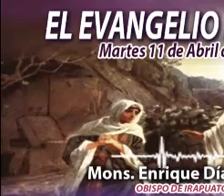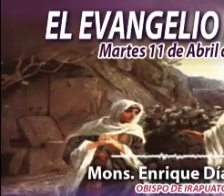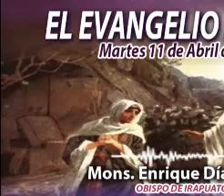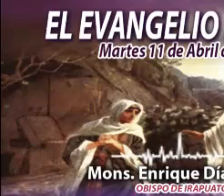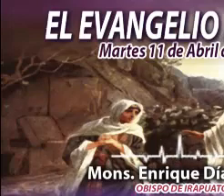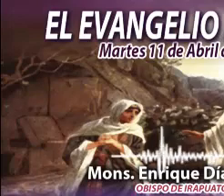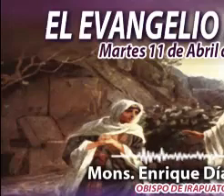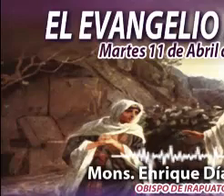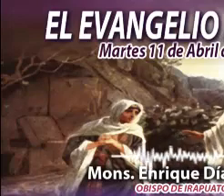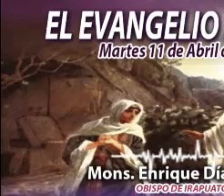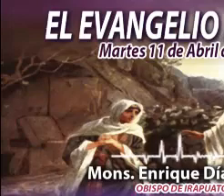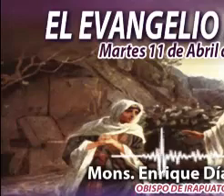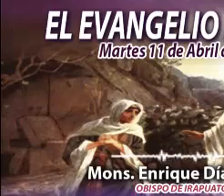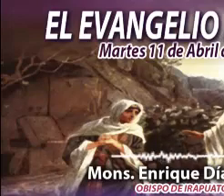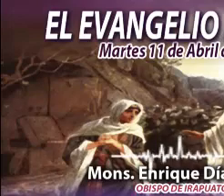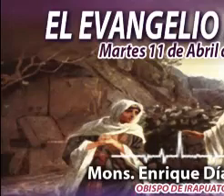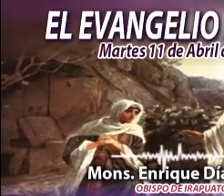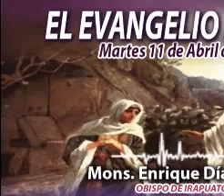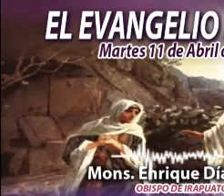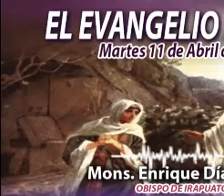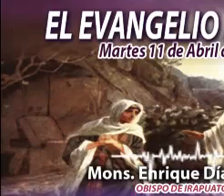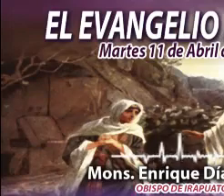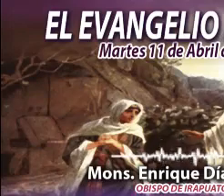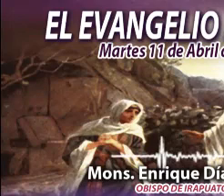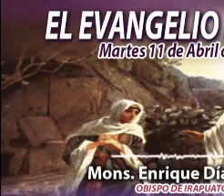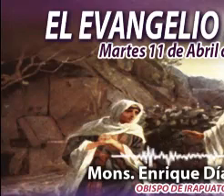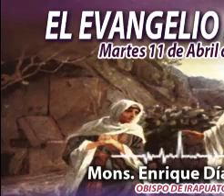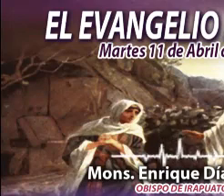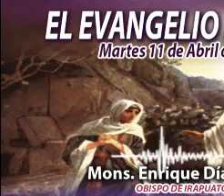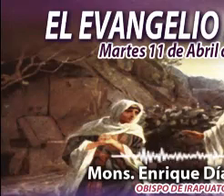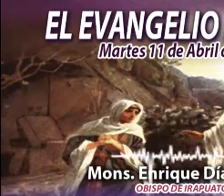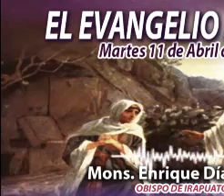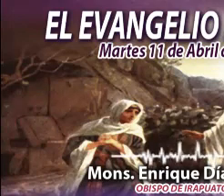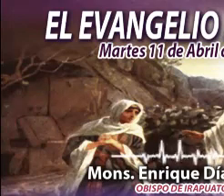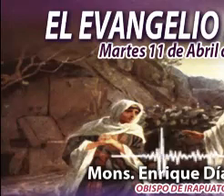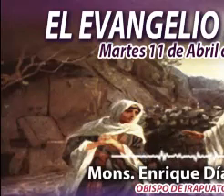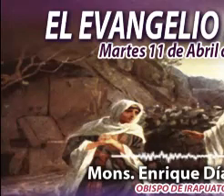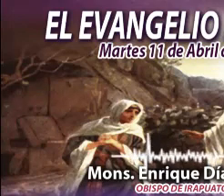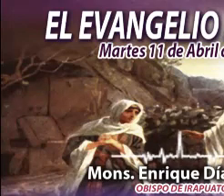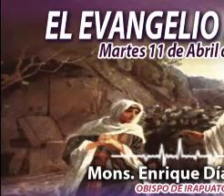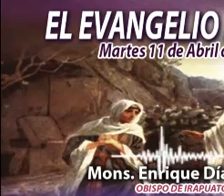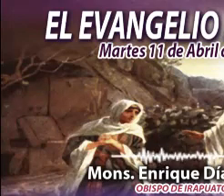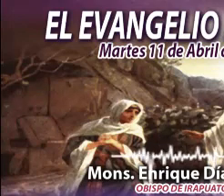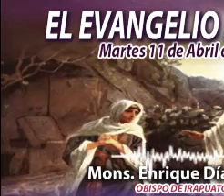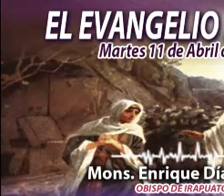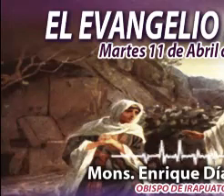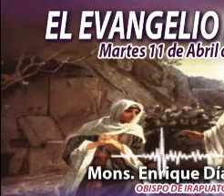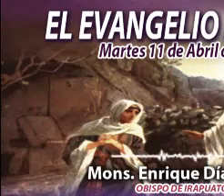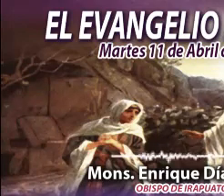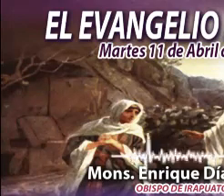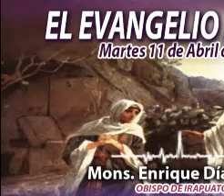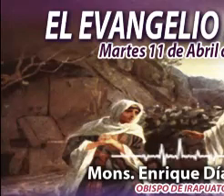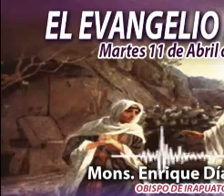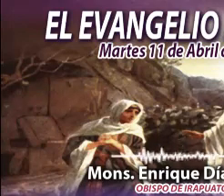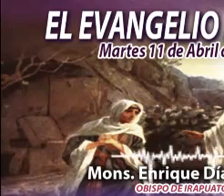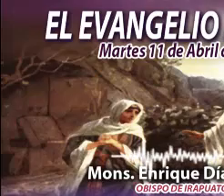Aleluya, Cristo resucitó. Yo estoy contigo. Vivamos la alegría de la Pascua a la luz de la palabra